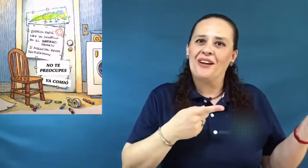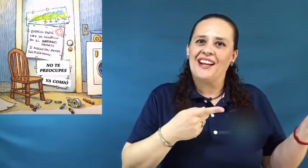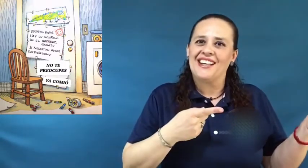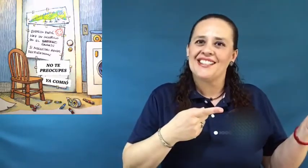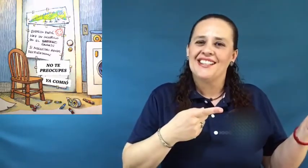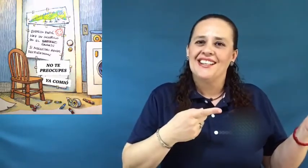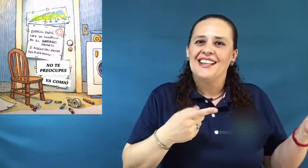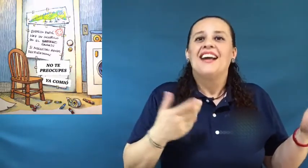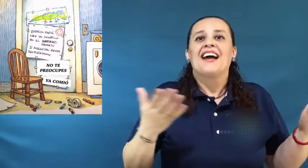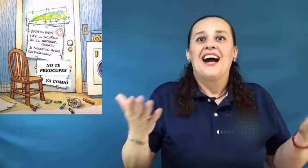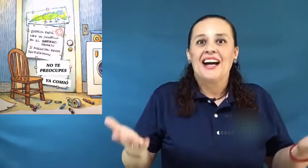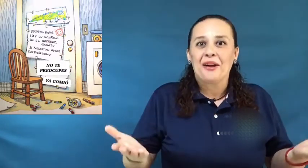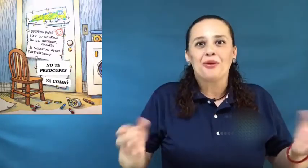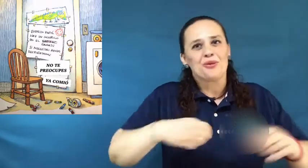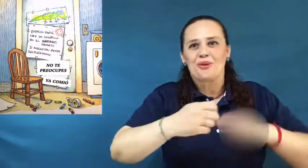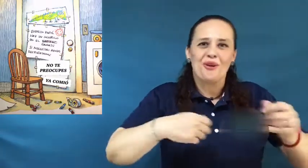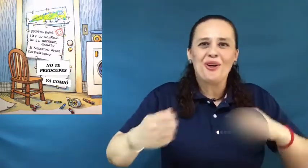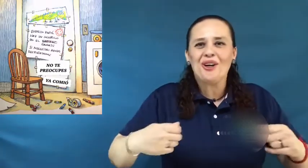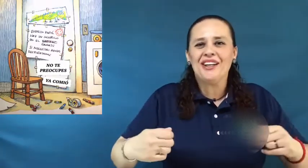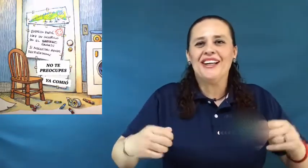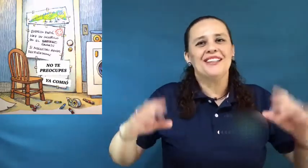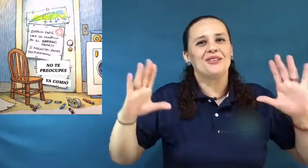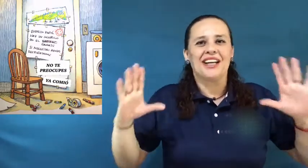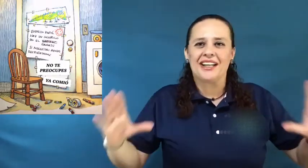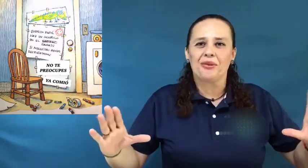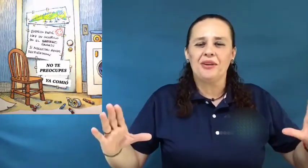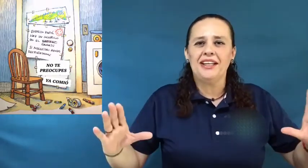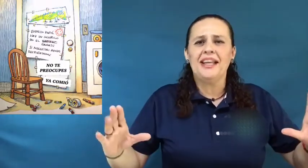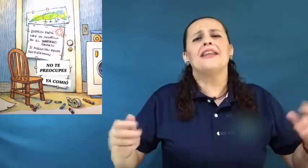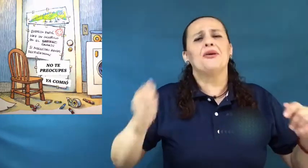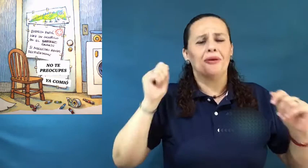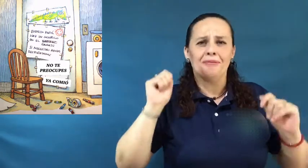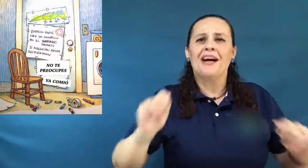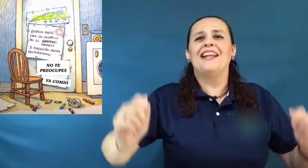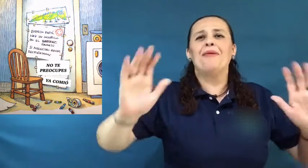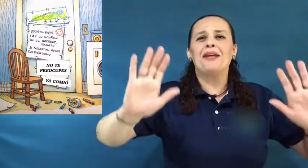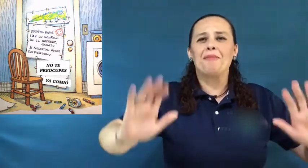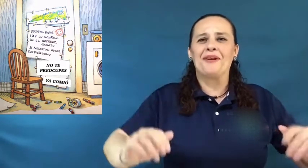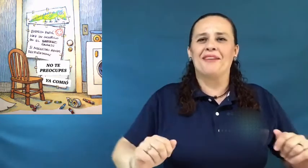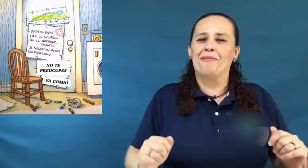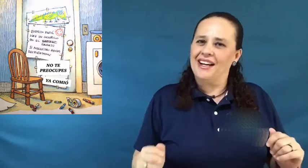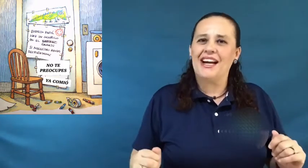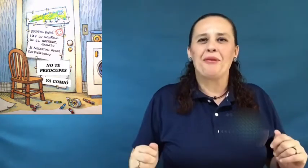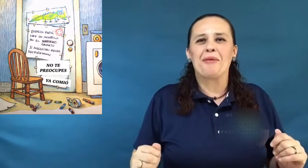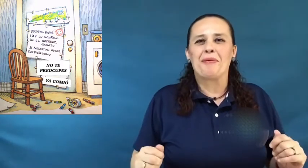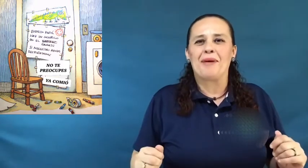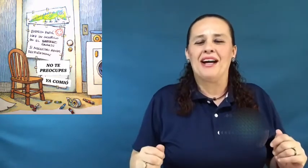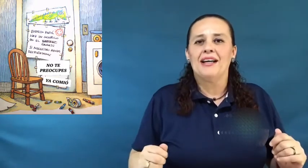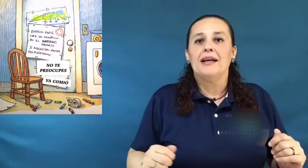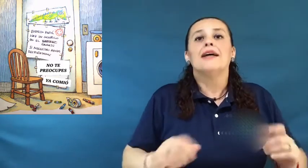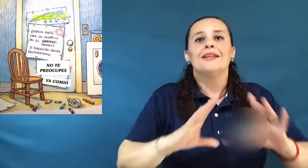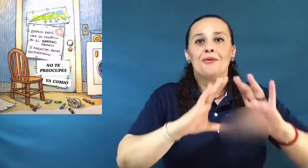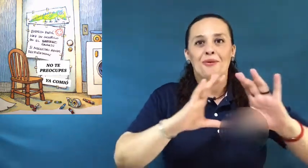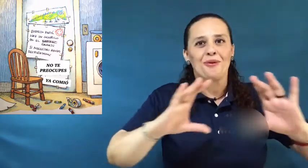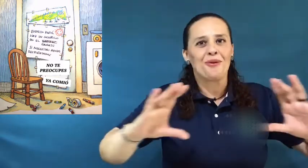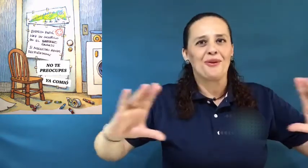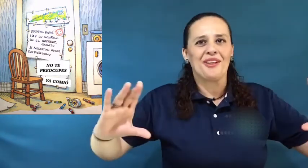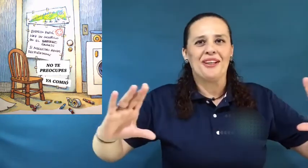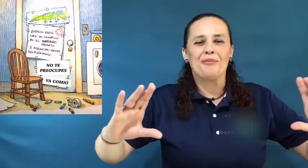garage. Agarró sus colores, una cartulina y dijo, le voy a poner un recado a mi papá. Dibujo un cocodrilo muy